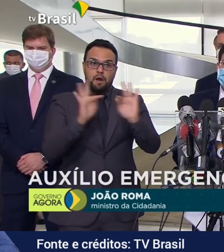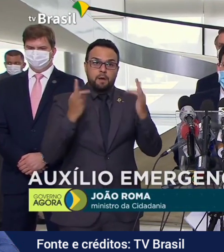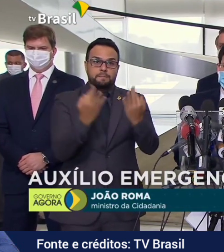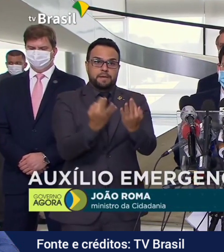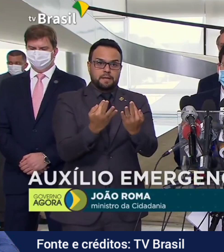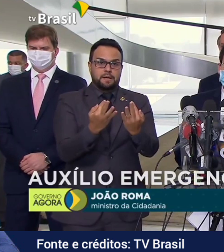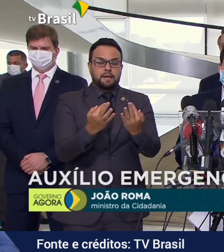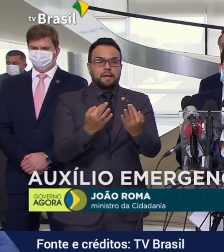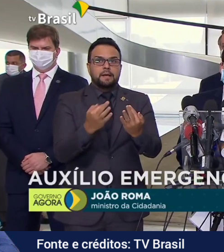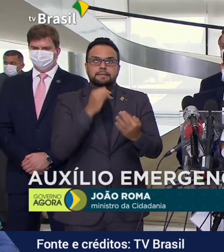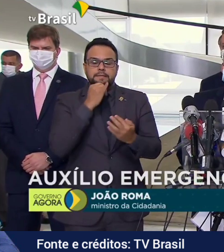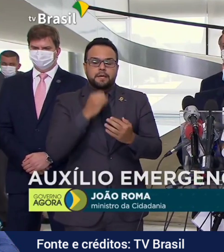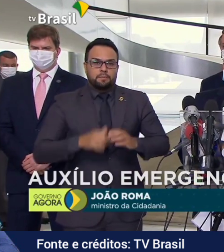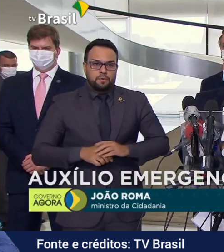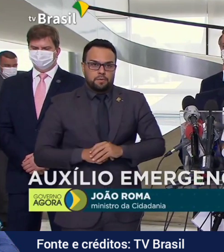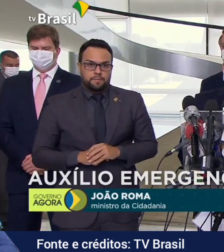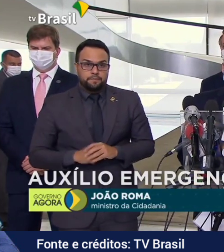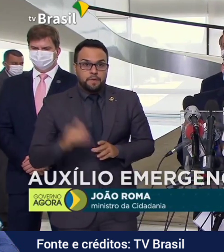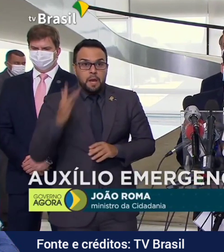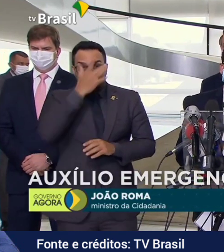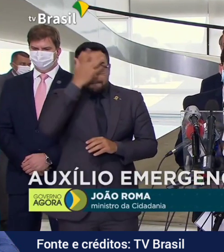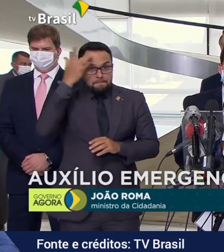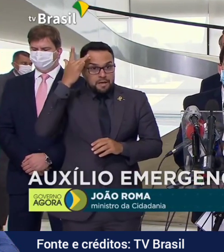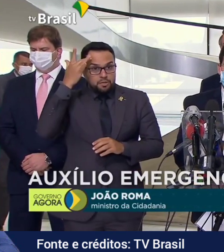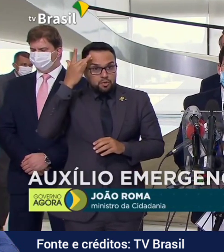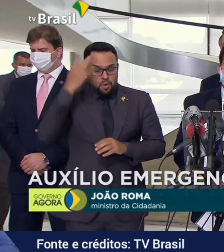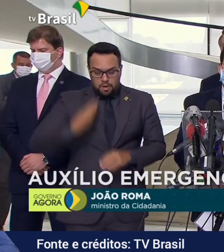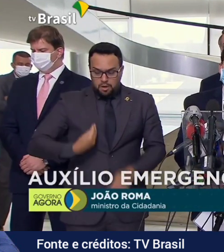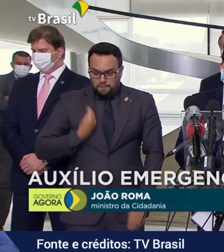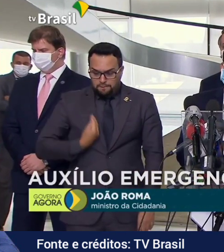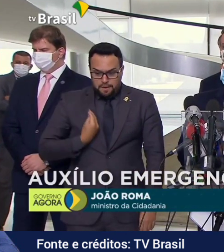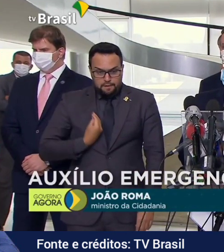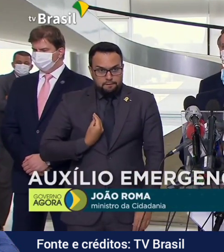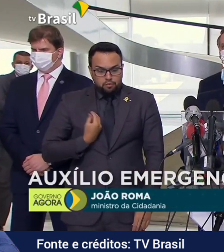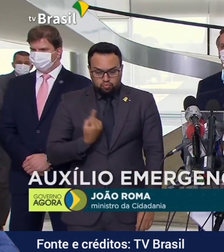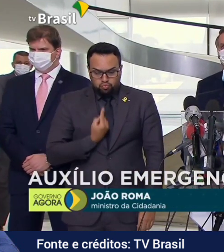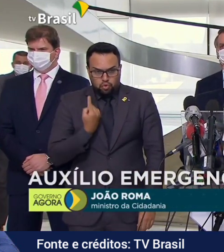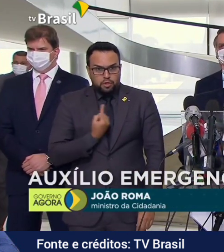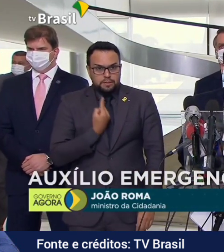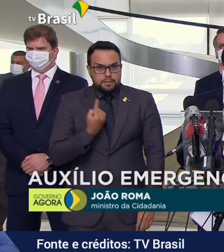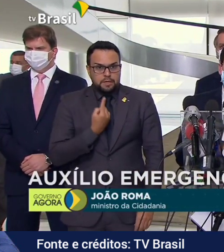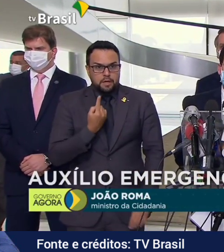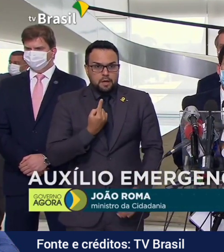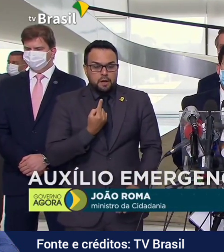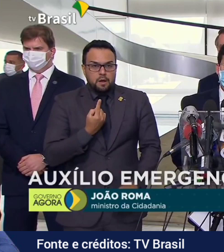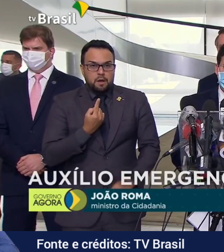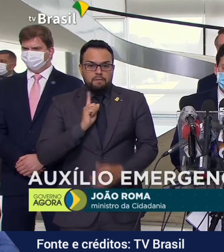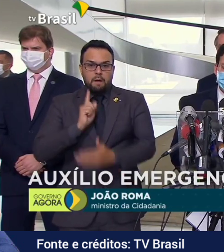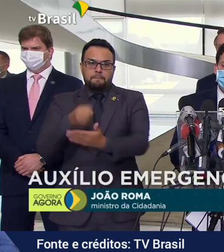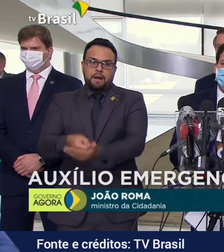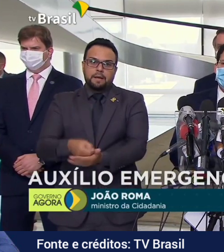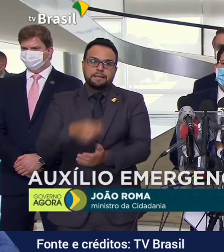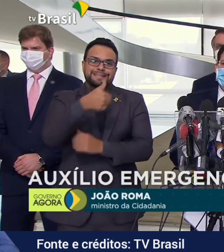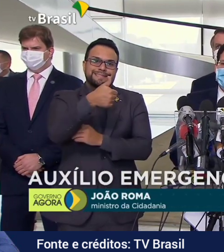unipessoais, ou seja, pessoas que vivem só, receberão o valor de R 150.